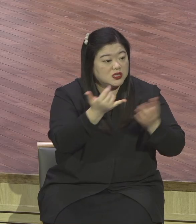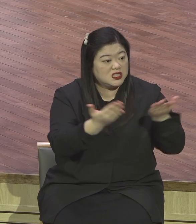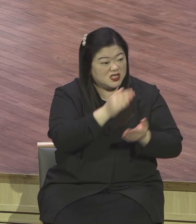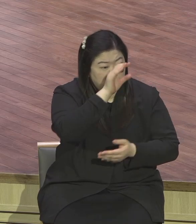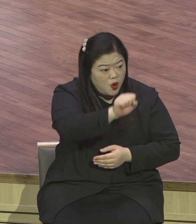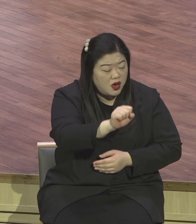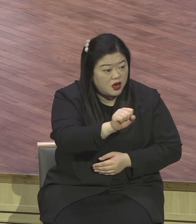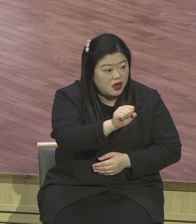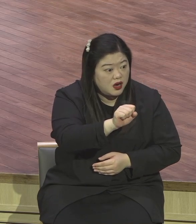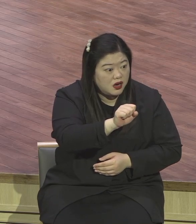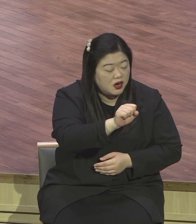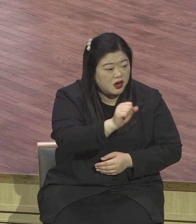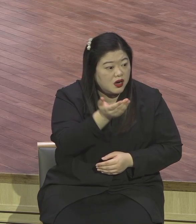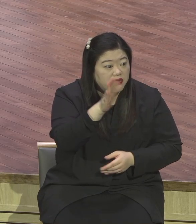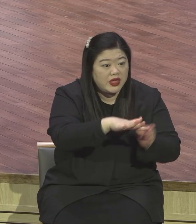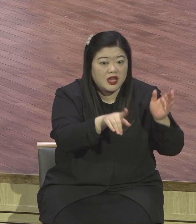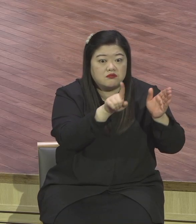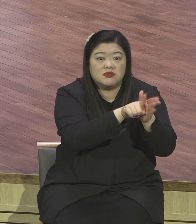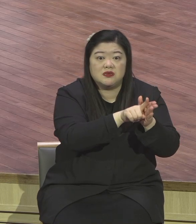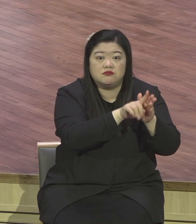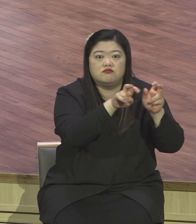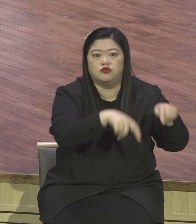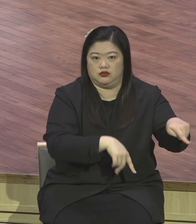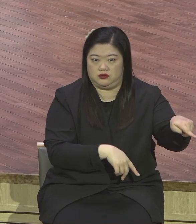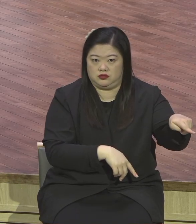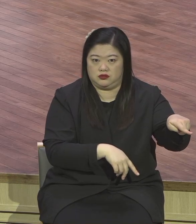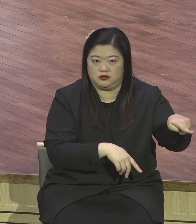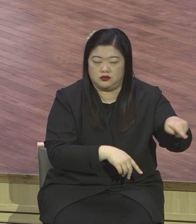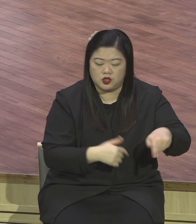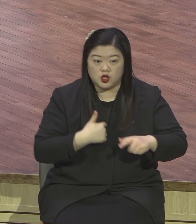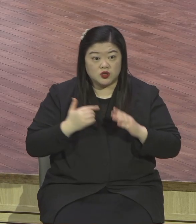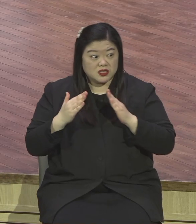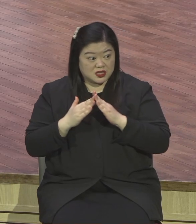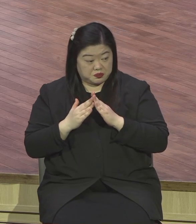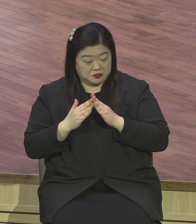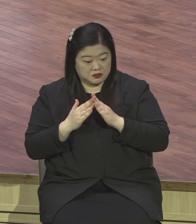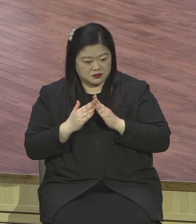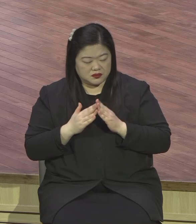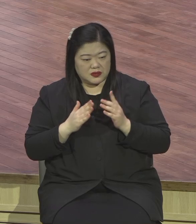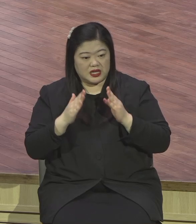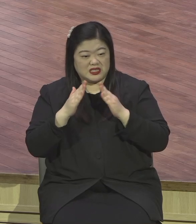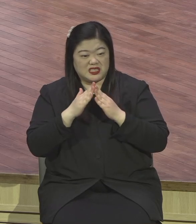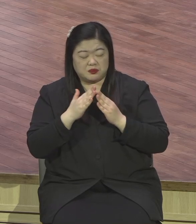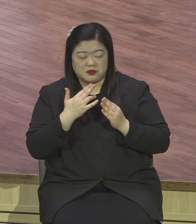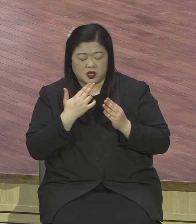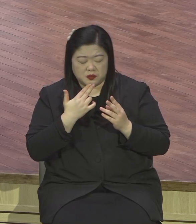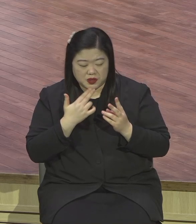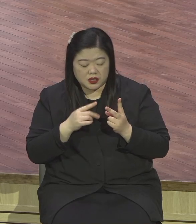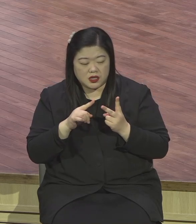예수님도 우리 집만 제일 가난하고 내 친구들은 전부 경남고등학교 막 다 다닌 나는